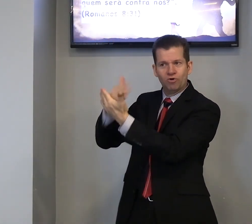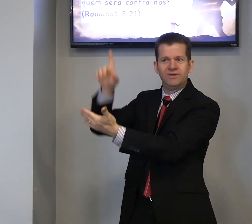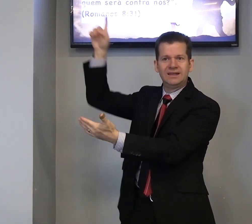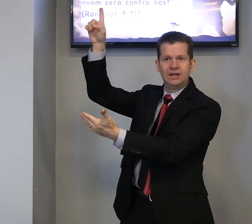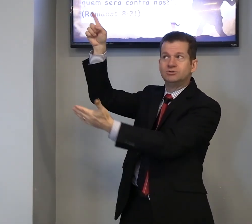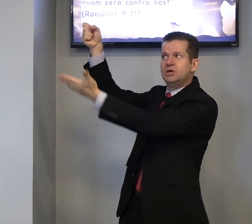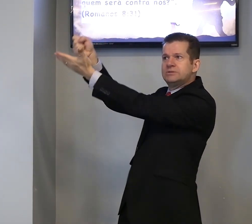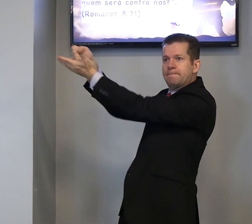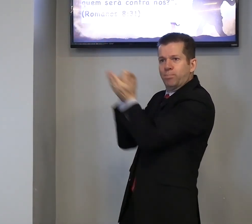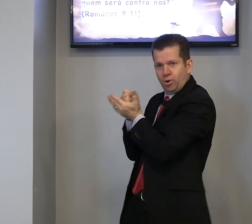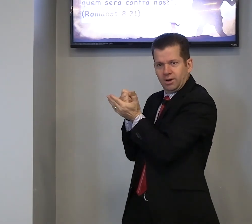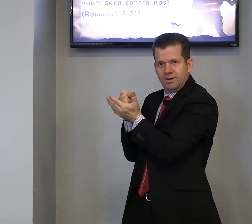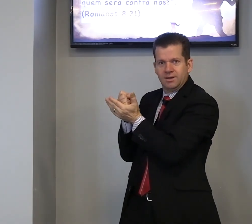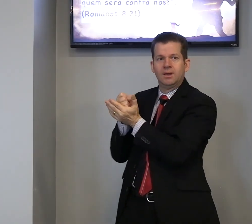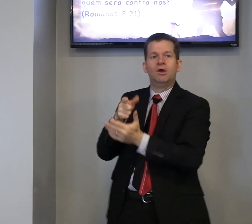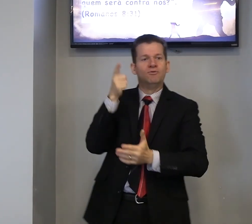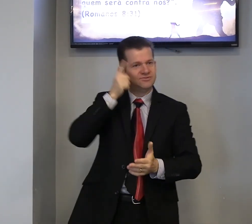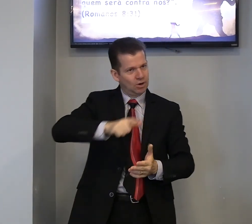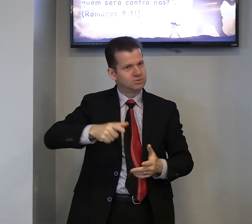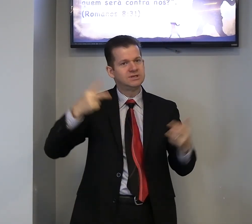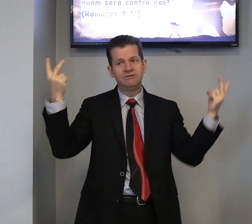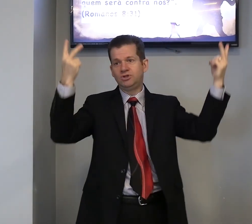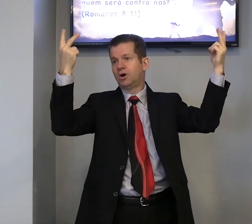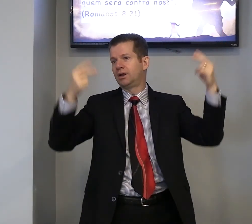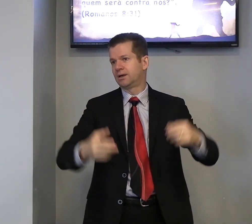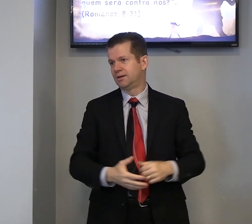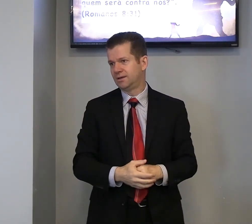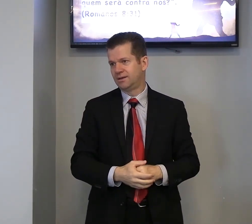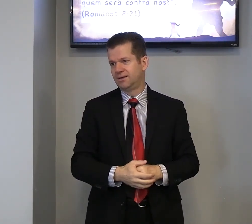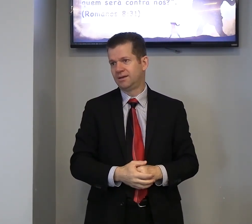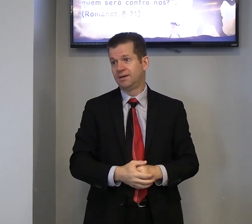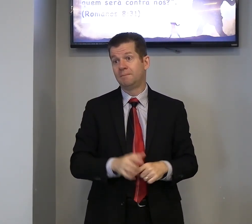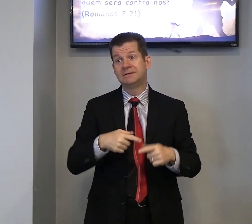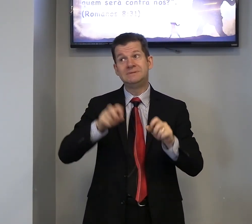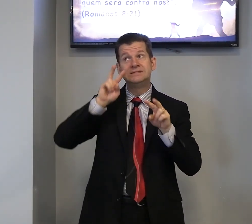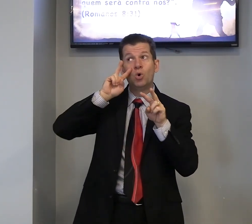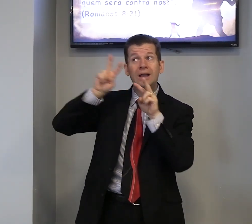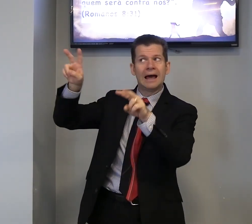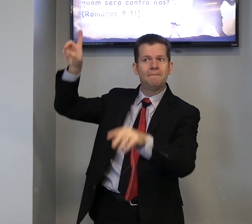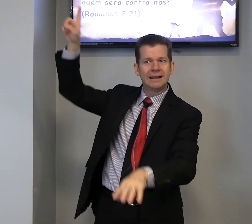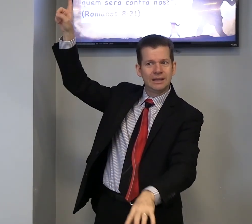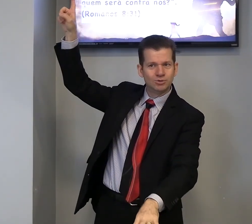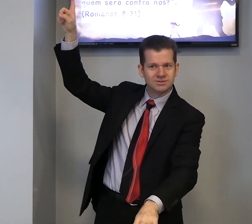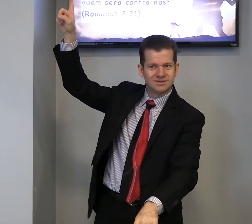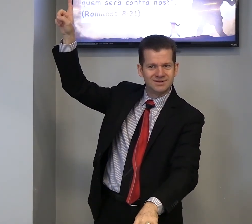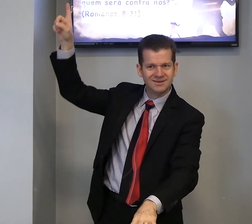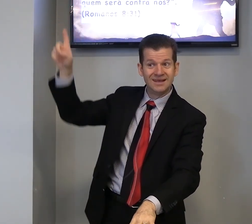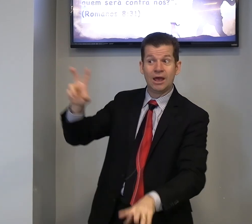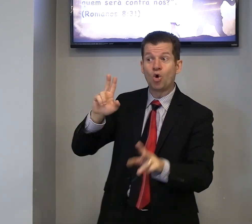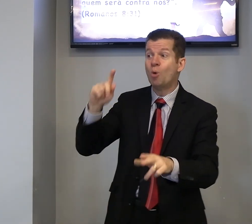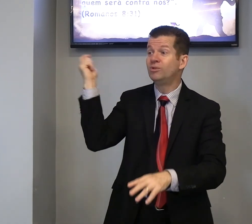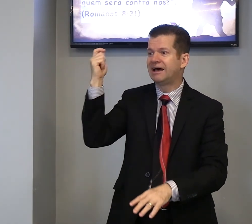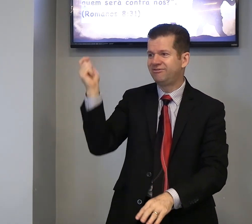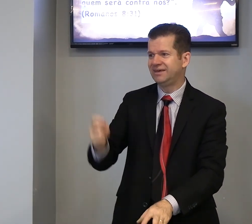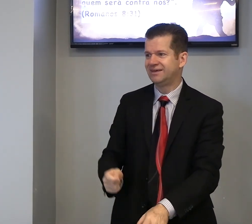confie em Deus, Deus é por, você vai conseguir vitória, ele precisa olhar para Deus, como Davi,